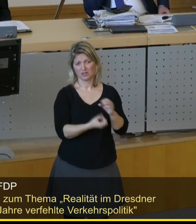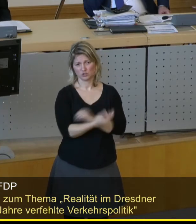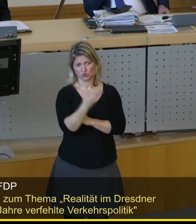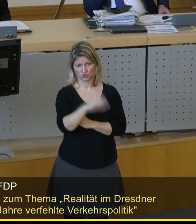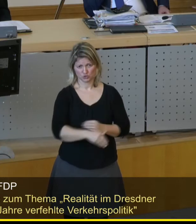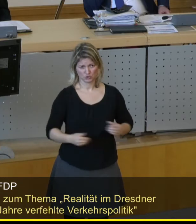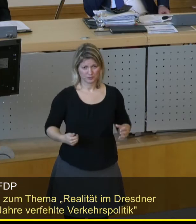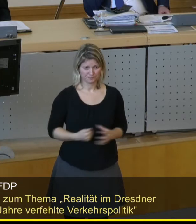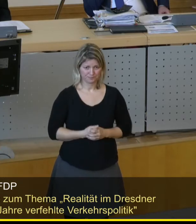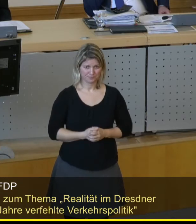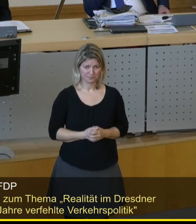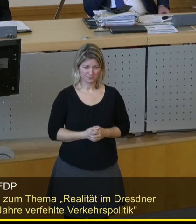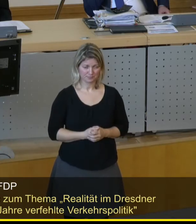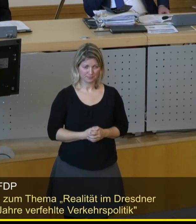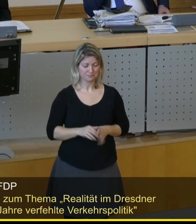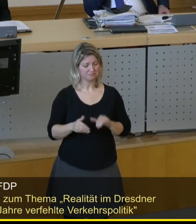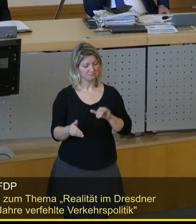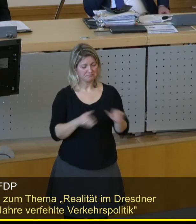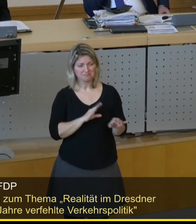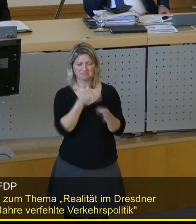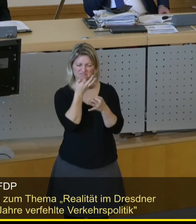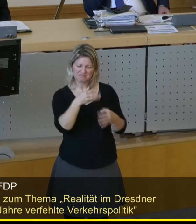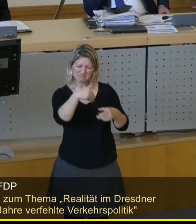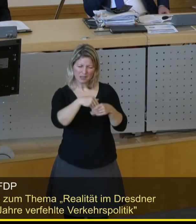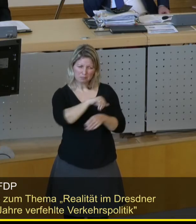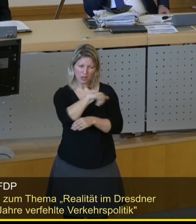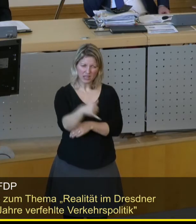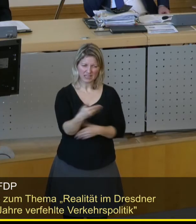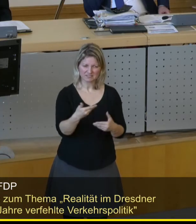meine Damen und Herren. Gehen wir in die einzelnen Projekte hinein.